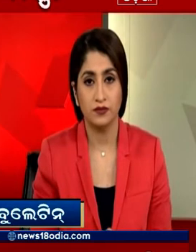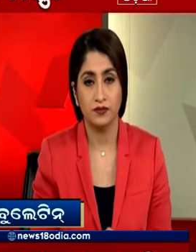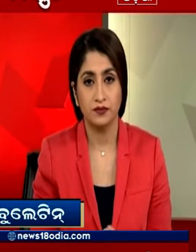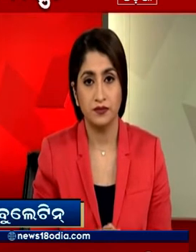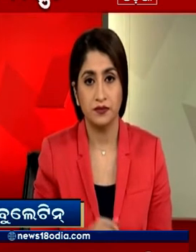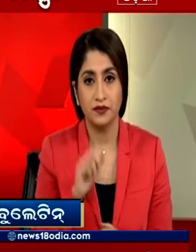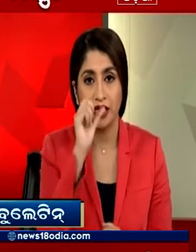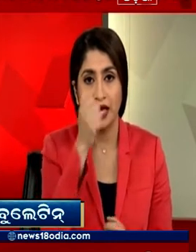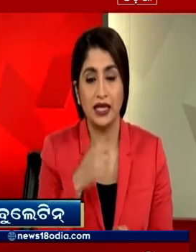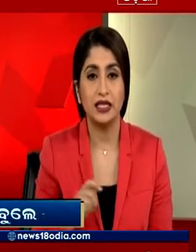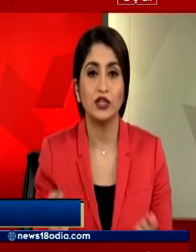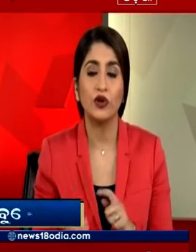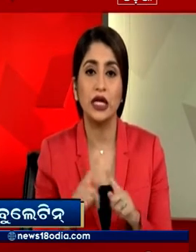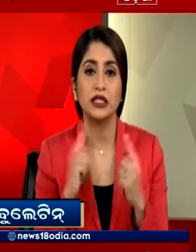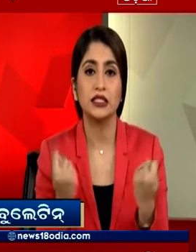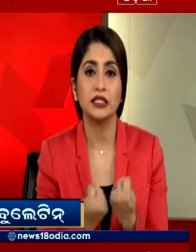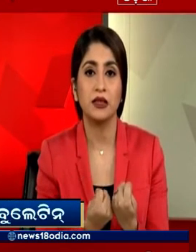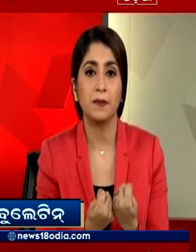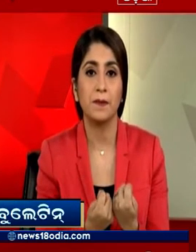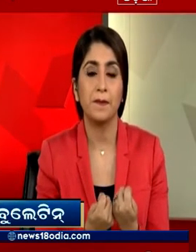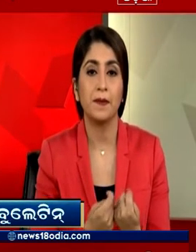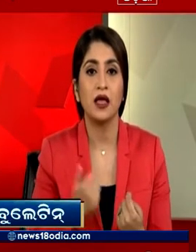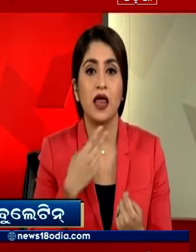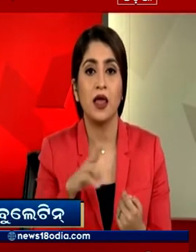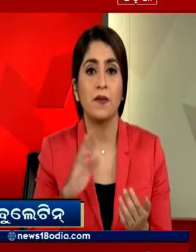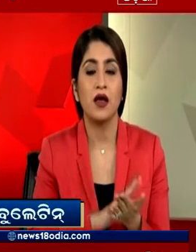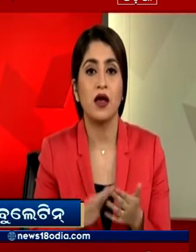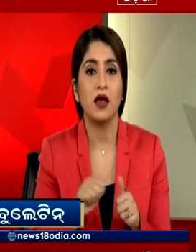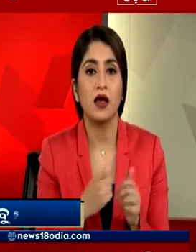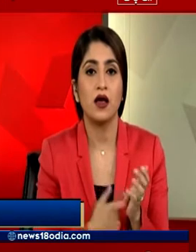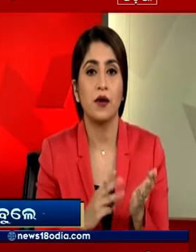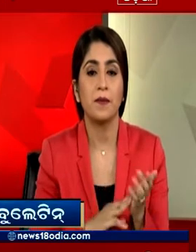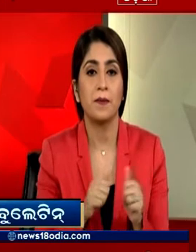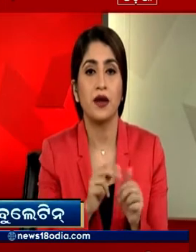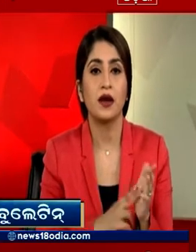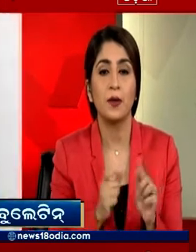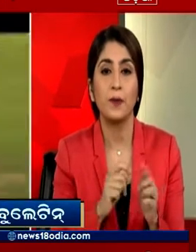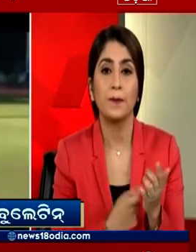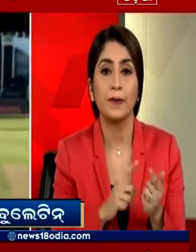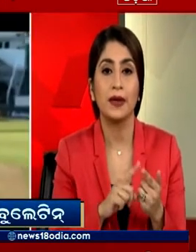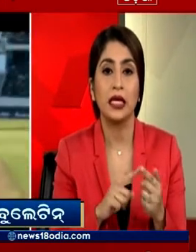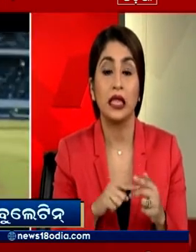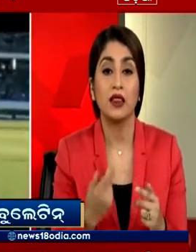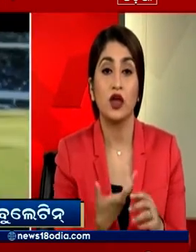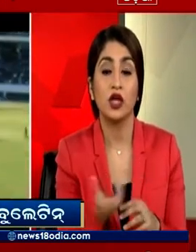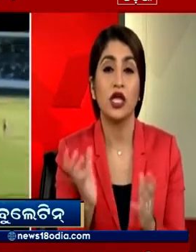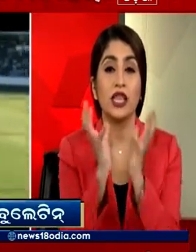भारते महिला क्रिकेट टीम की हर्मन प्रीट ने वेस्ट इंडीज के खलाप मैच में एक यादगार कैच लिया हाला कि